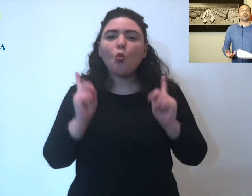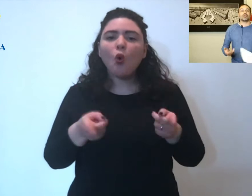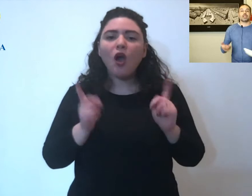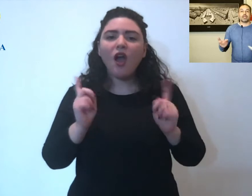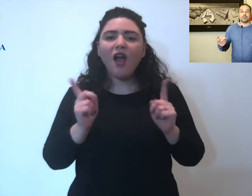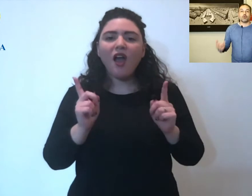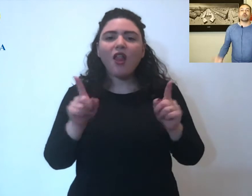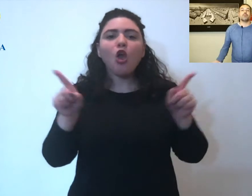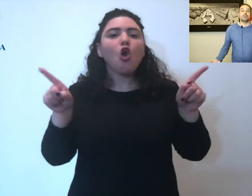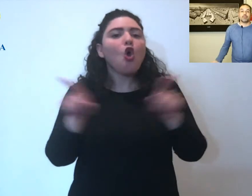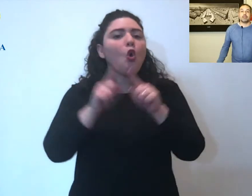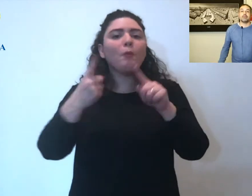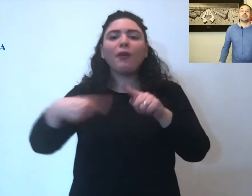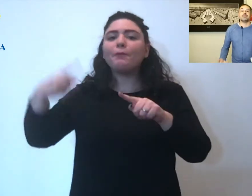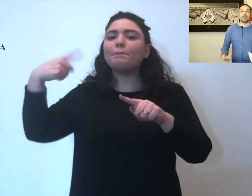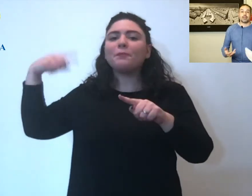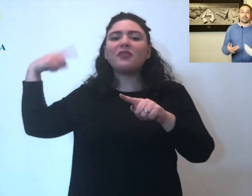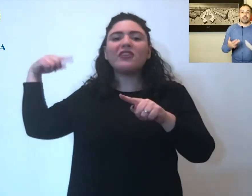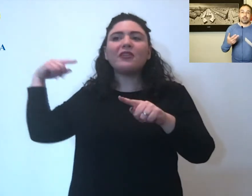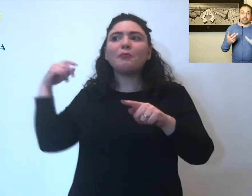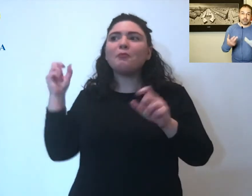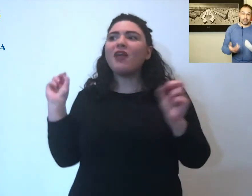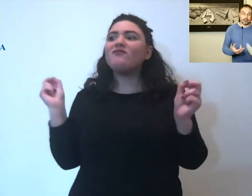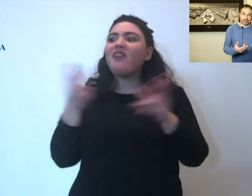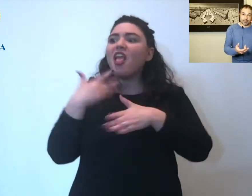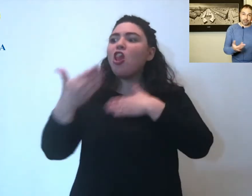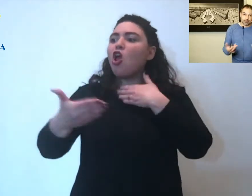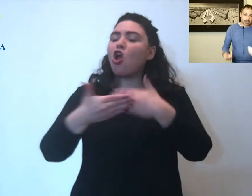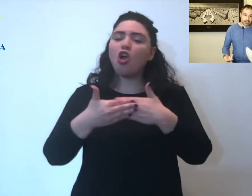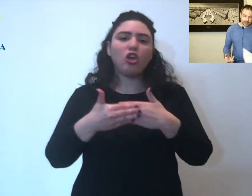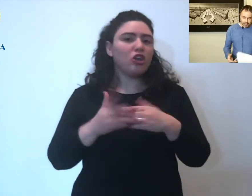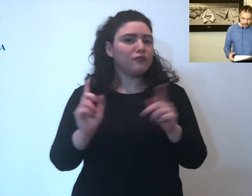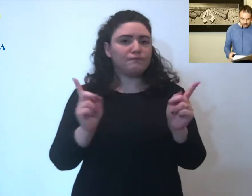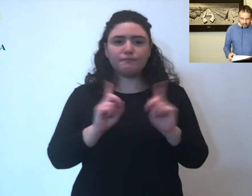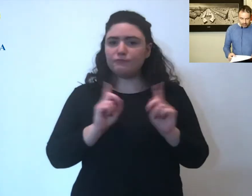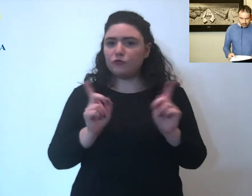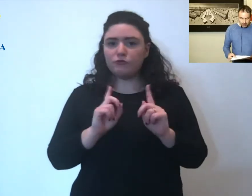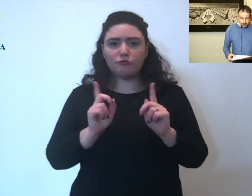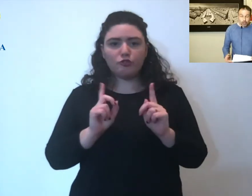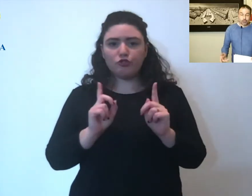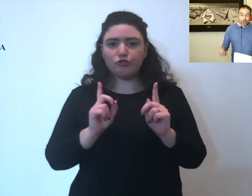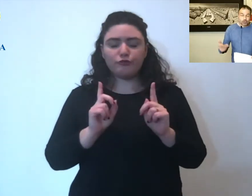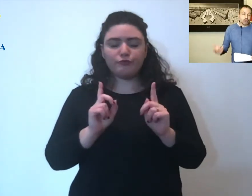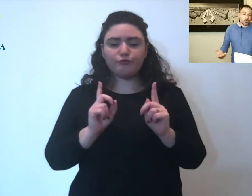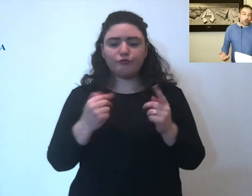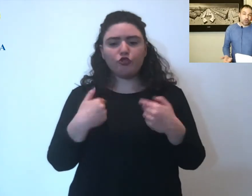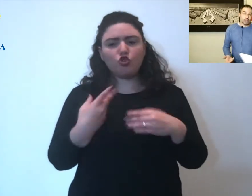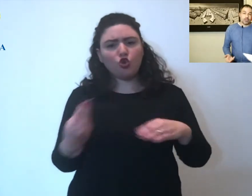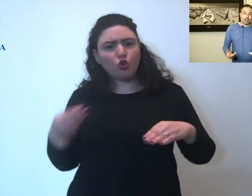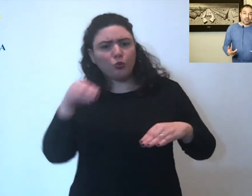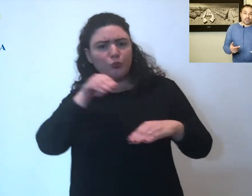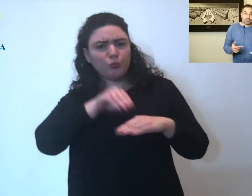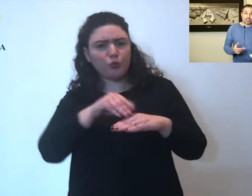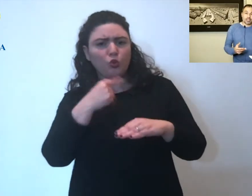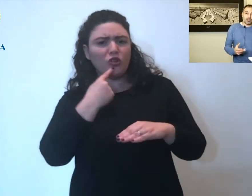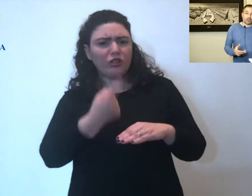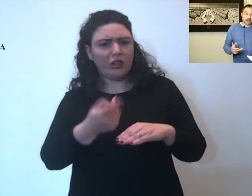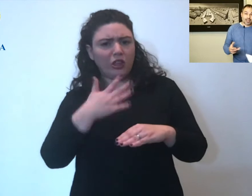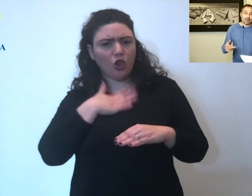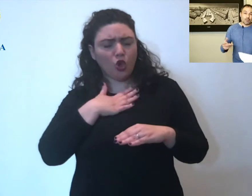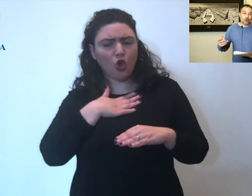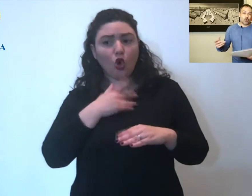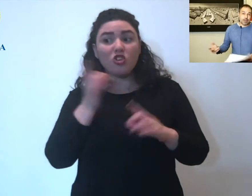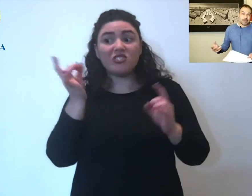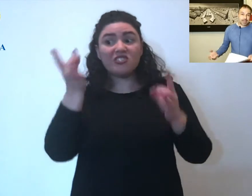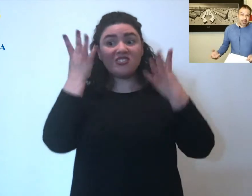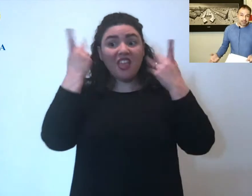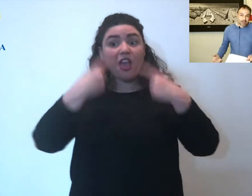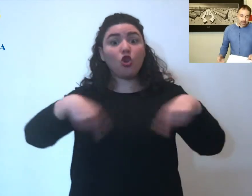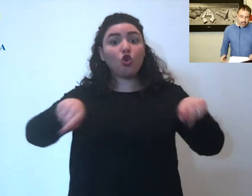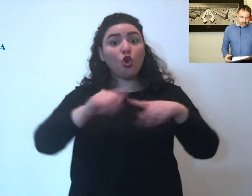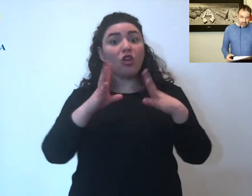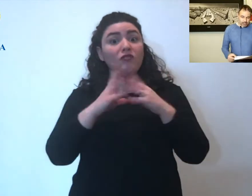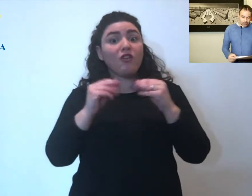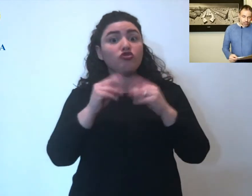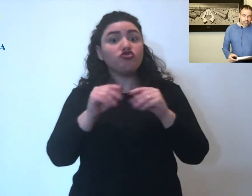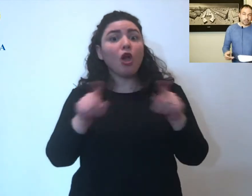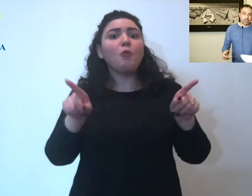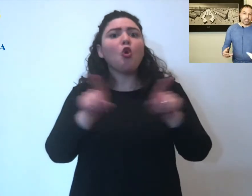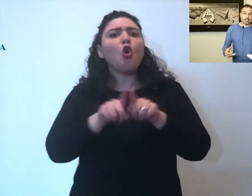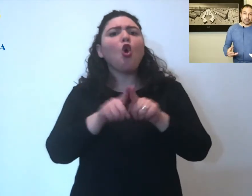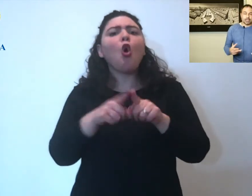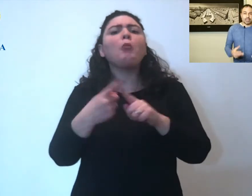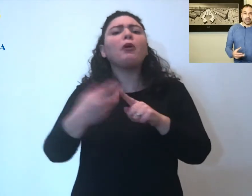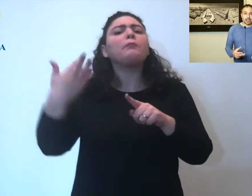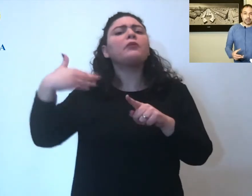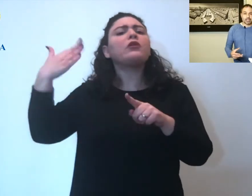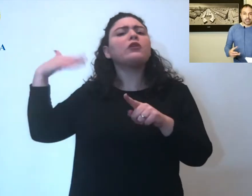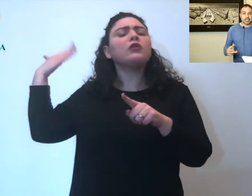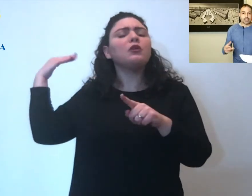che non torneremo come prima in termini, in tempi brevi. Io aggiungo se torniamo come prima, adesso